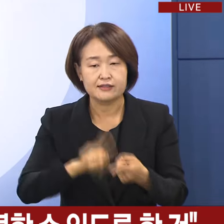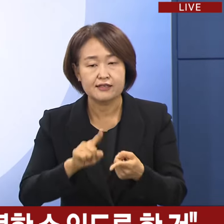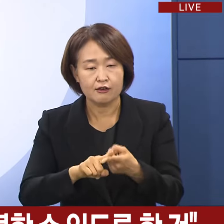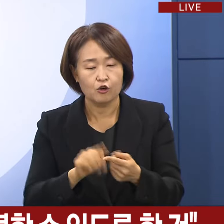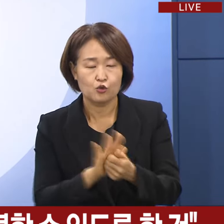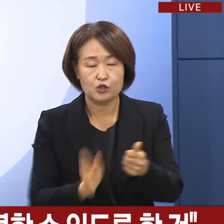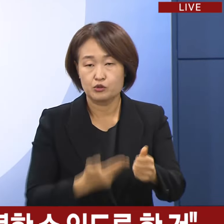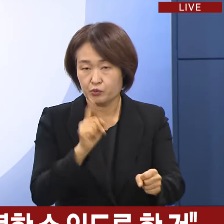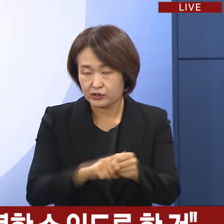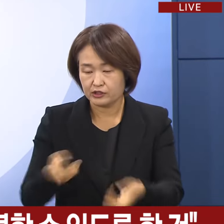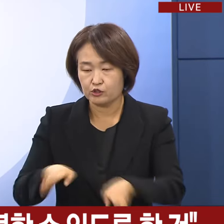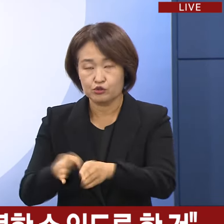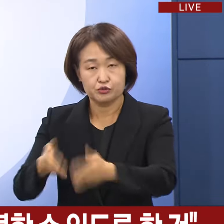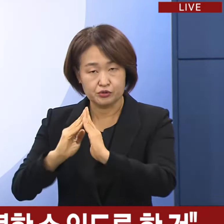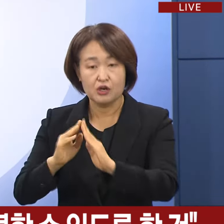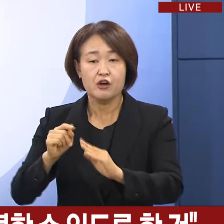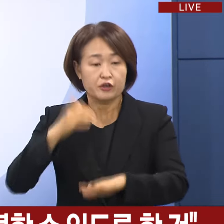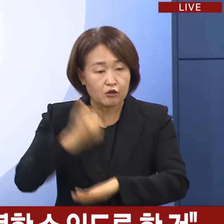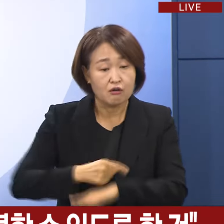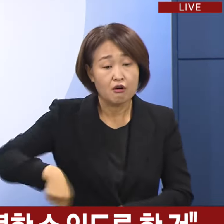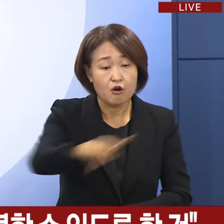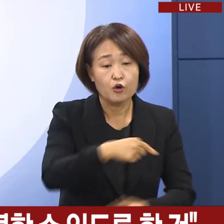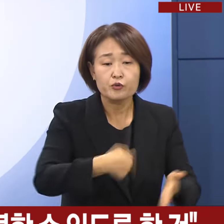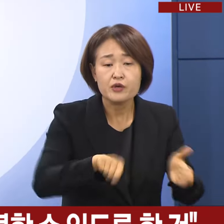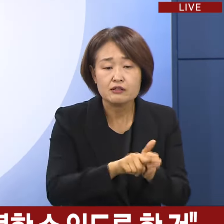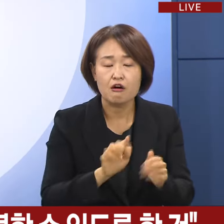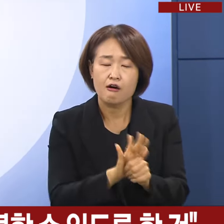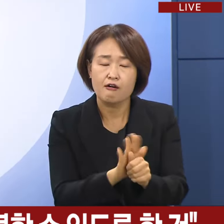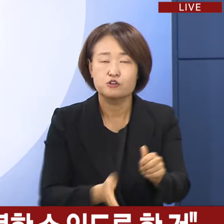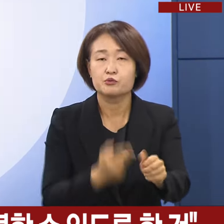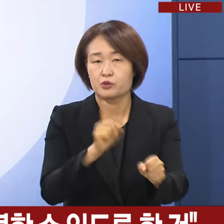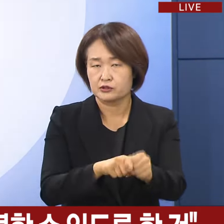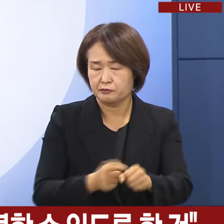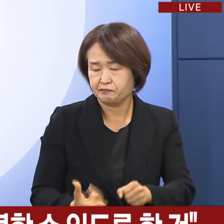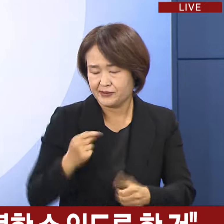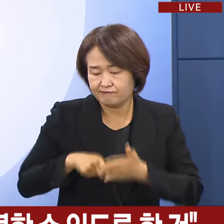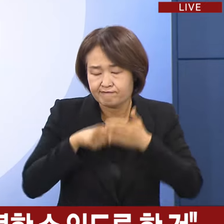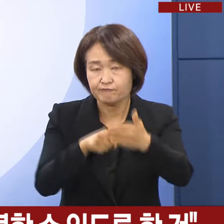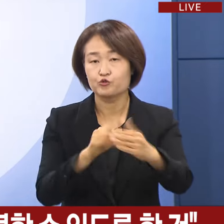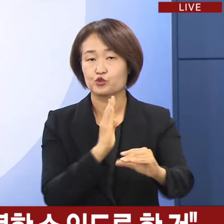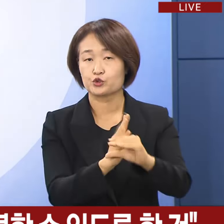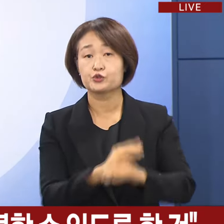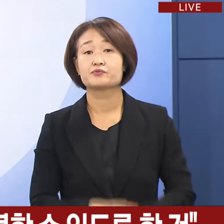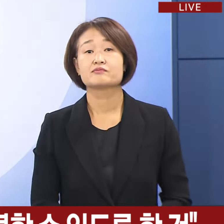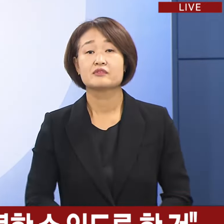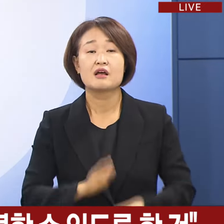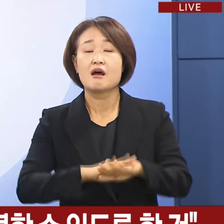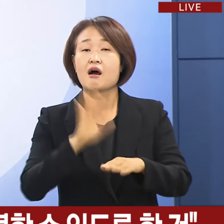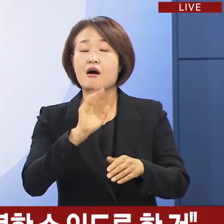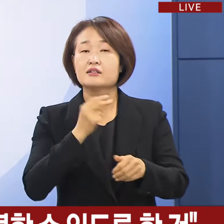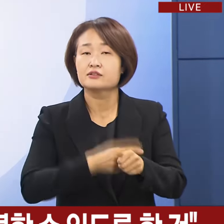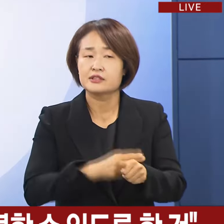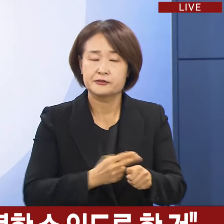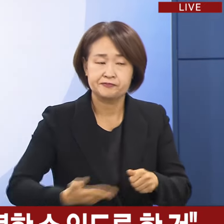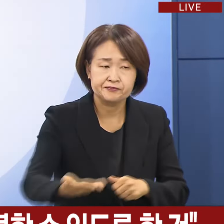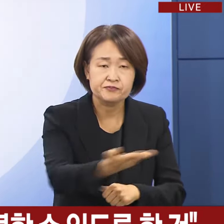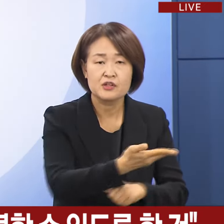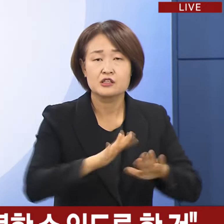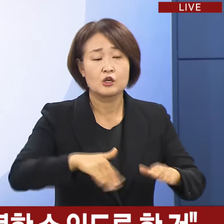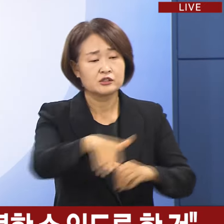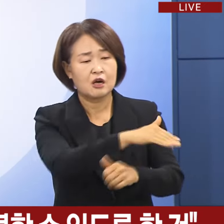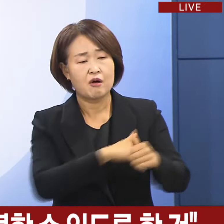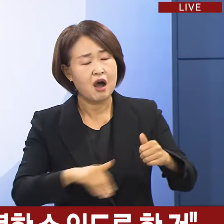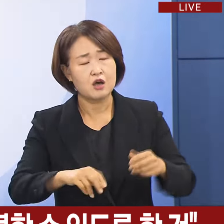방안을 마련하는 데 속도를 내고 있습니다. 전공의 여러분, 여러분들은 열악한 근무